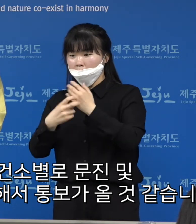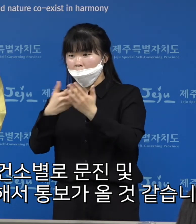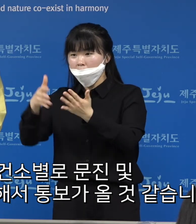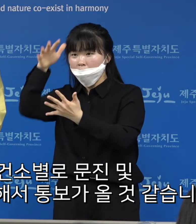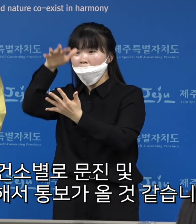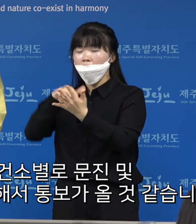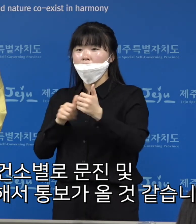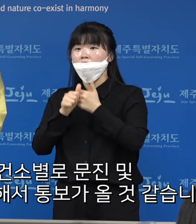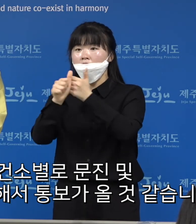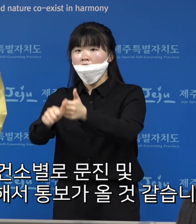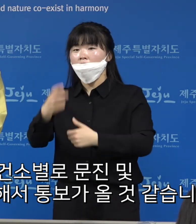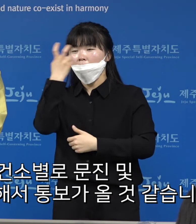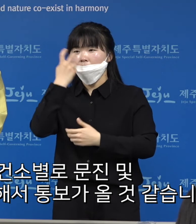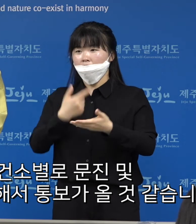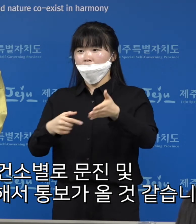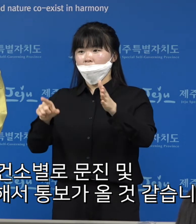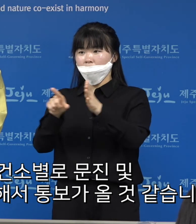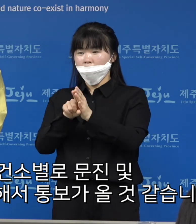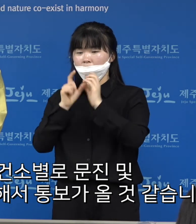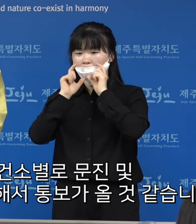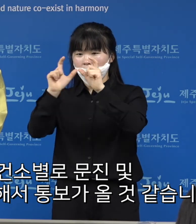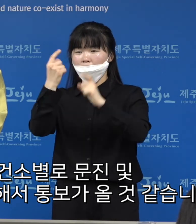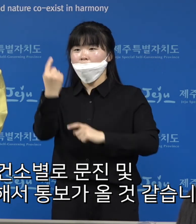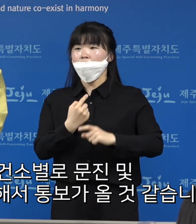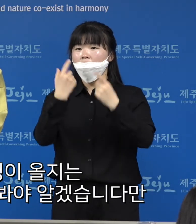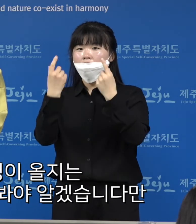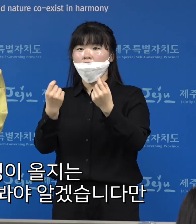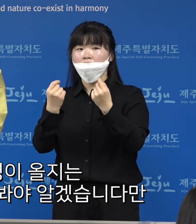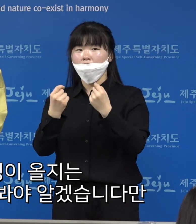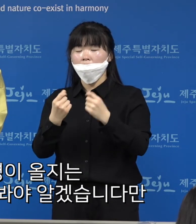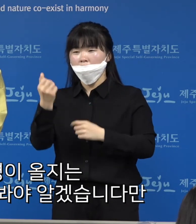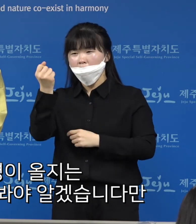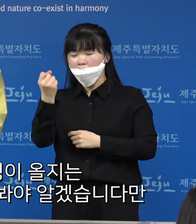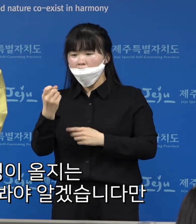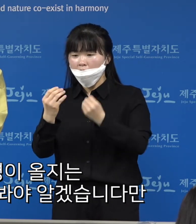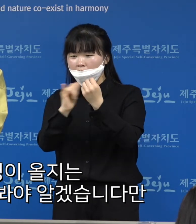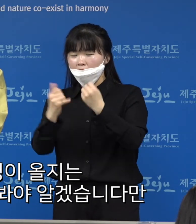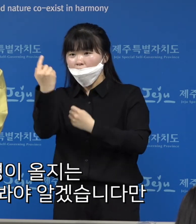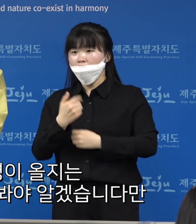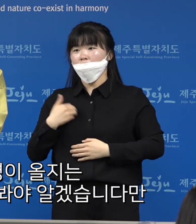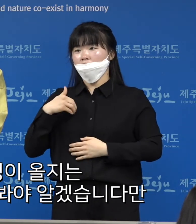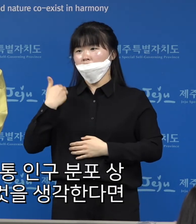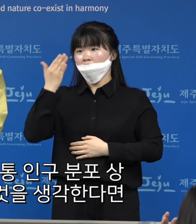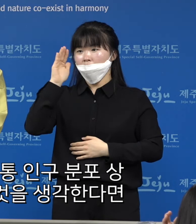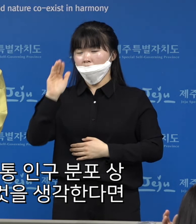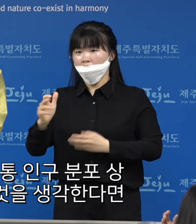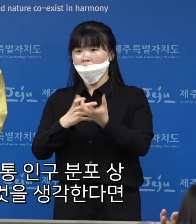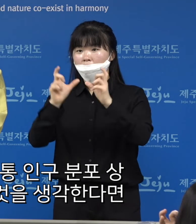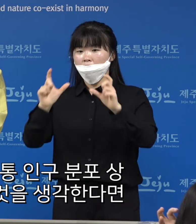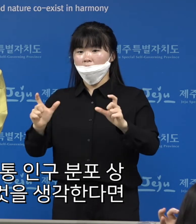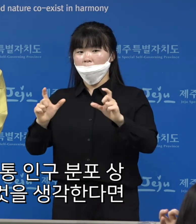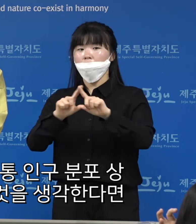이에 따른 검사를 위해서 통보가 올 것 같습니다. 몇 명이 올지는 와봐야 알겠습니다만 제주가